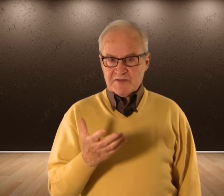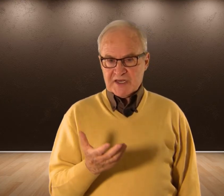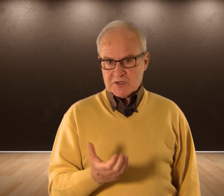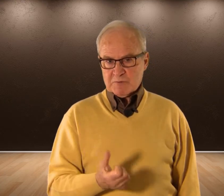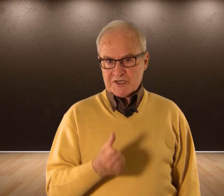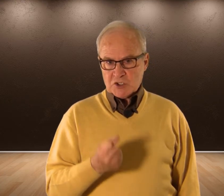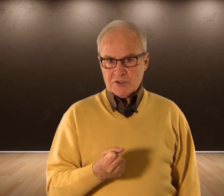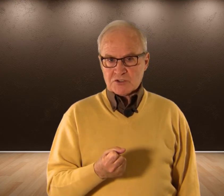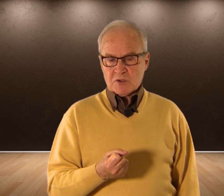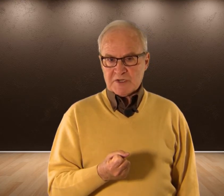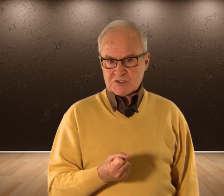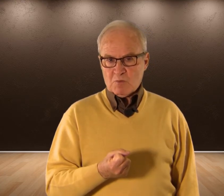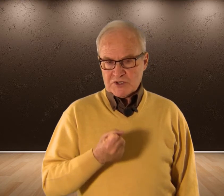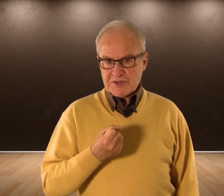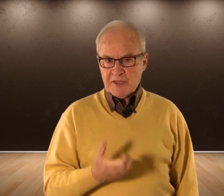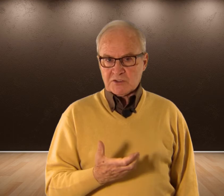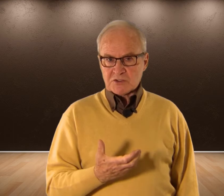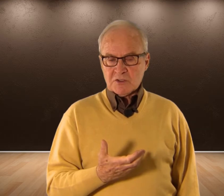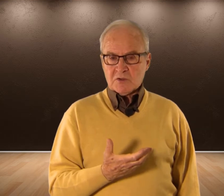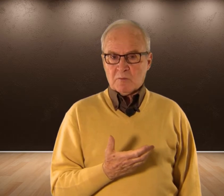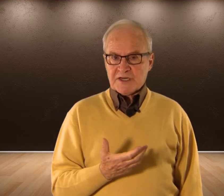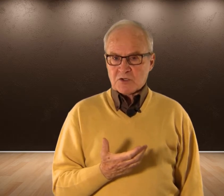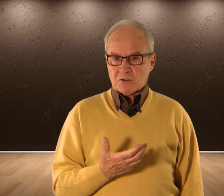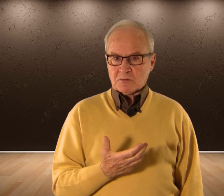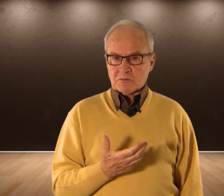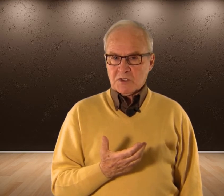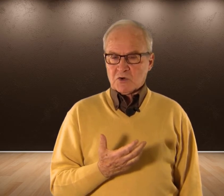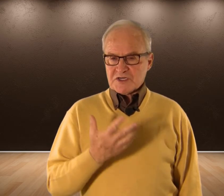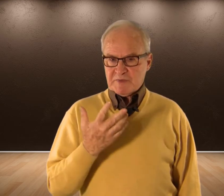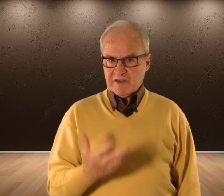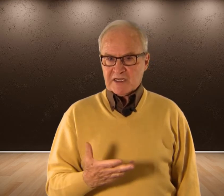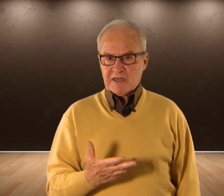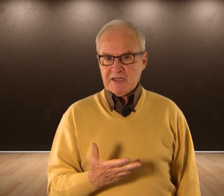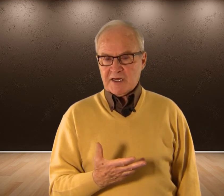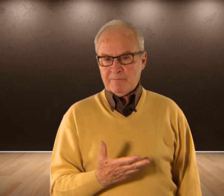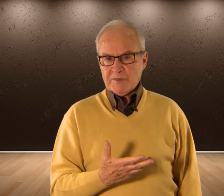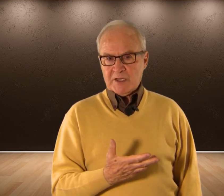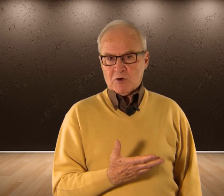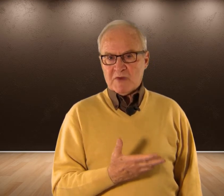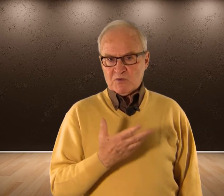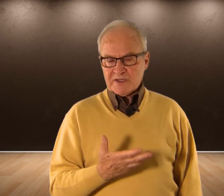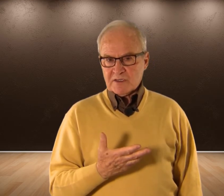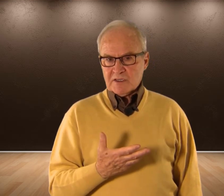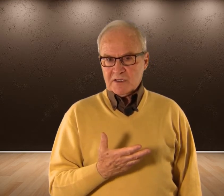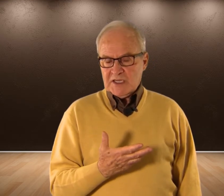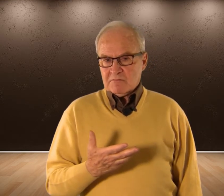decía Eran hombres sólidos Hombres con buenos cimientos Hombres con Con experiencia de la vida Y con madurez Y